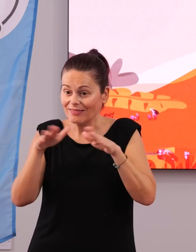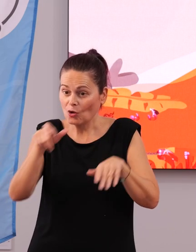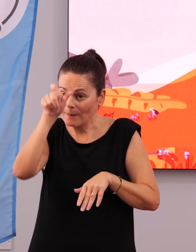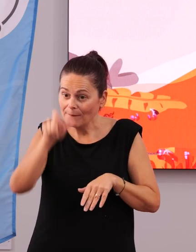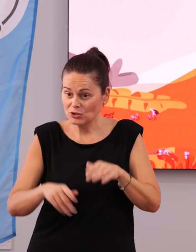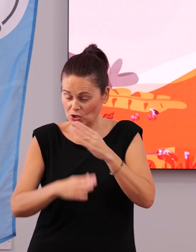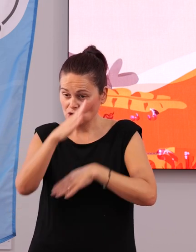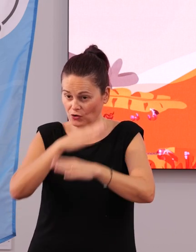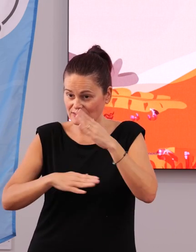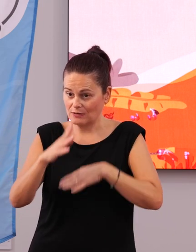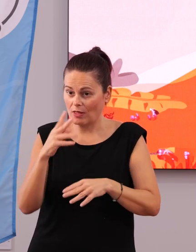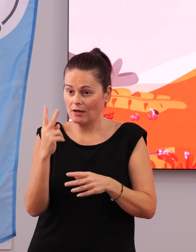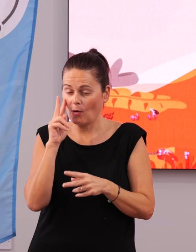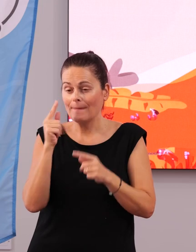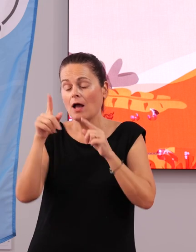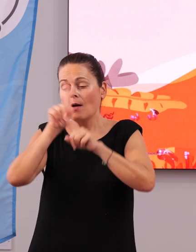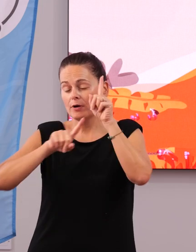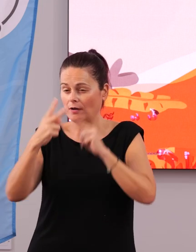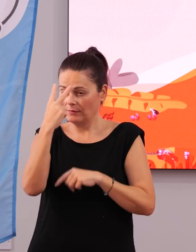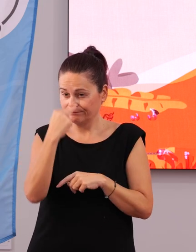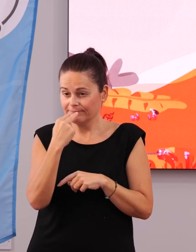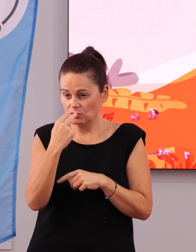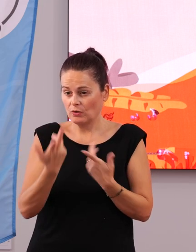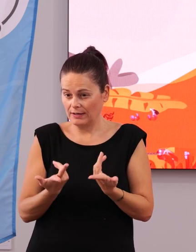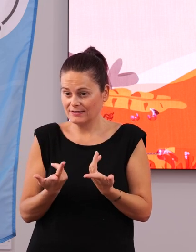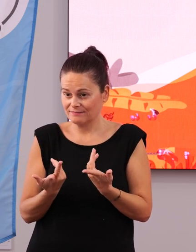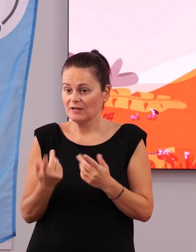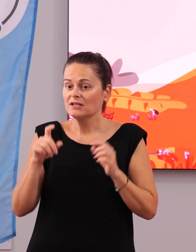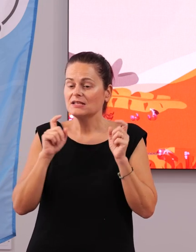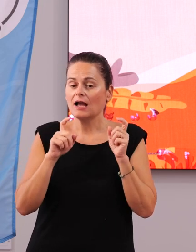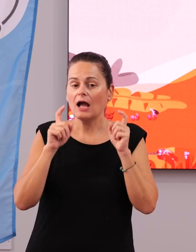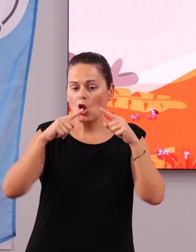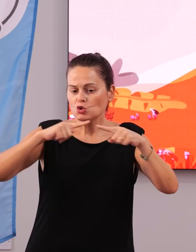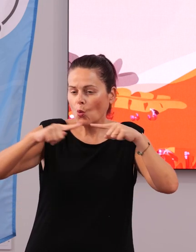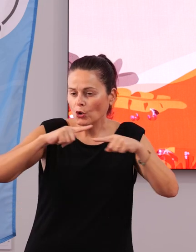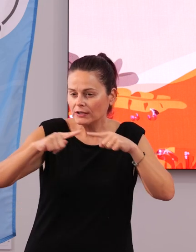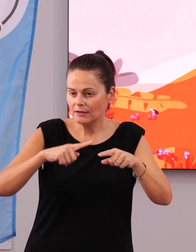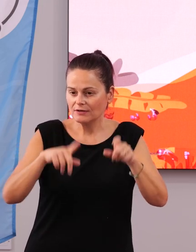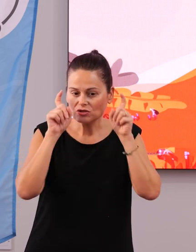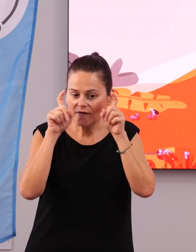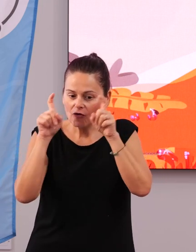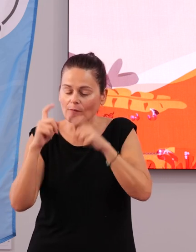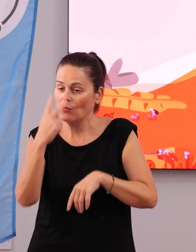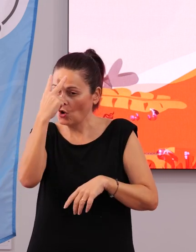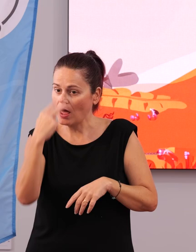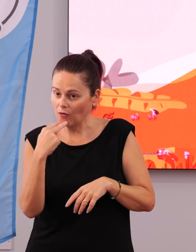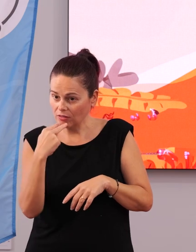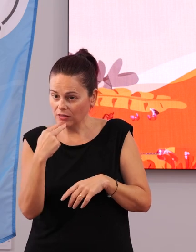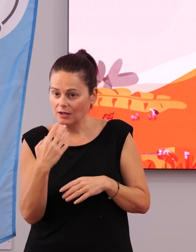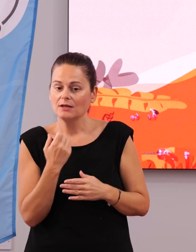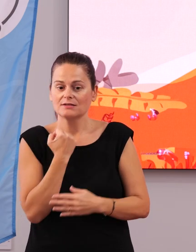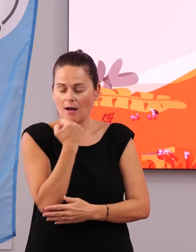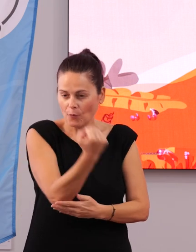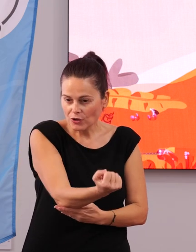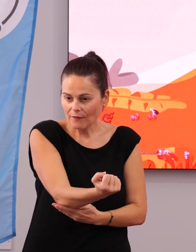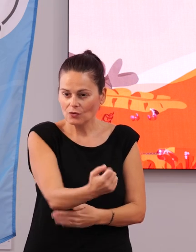discapacidad visual. Estamos formando a los monitores de la mano de la ONCE. Daros también las gracias, que estáis